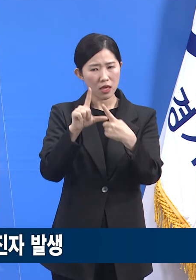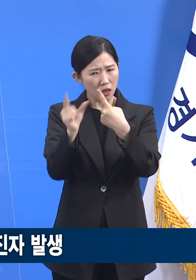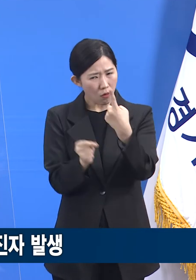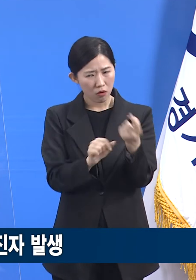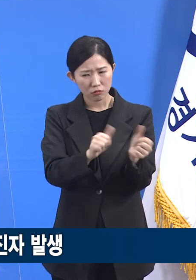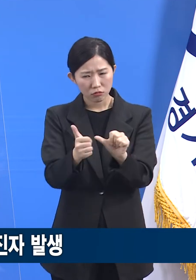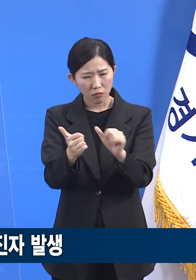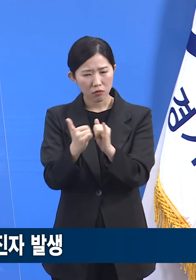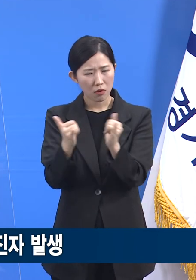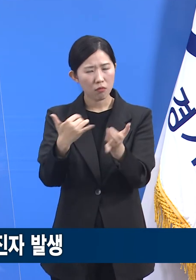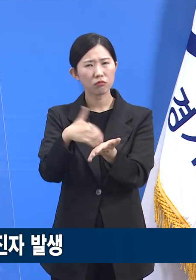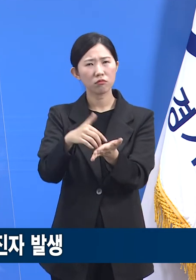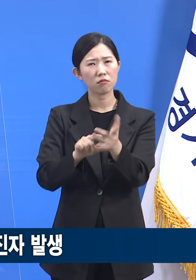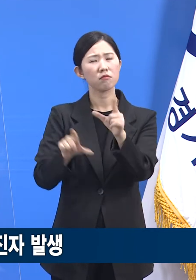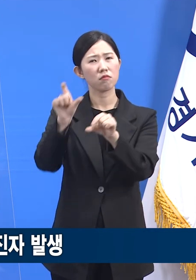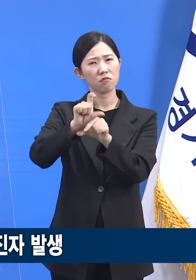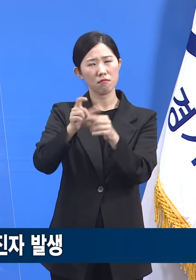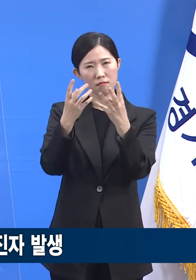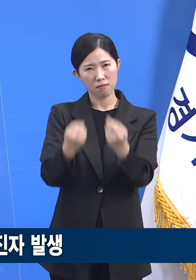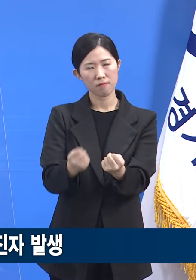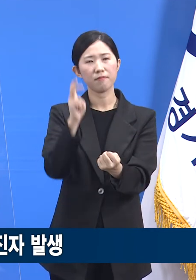분들이 많은 결과입니다.